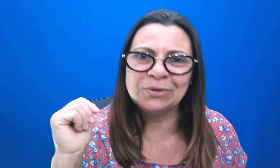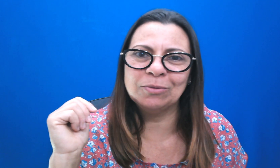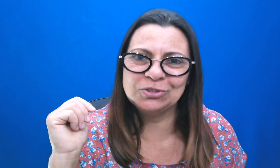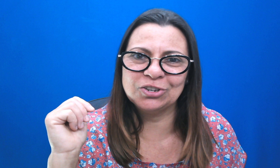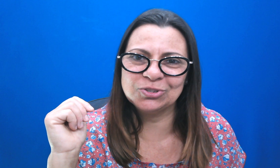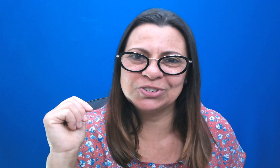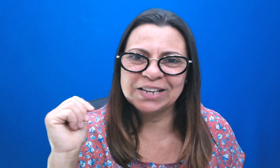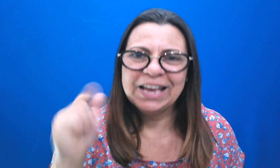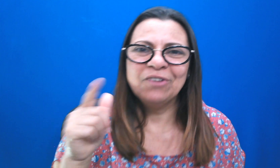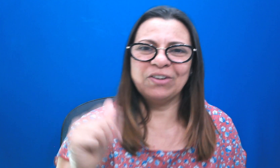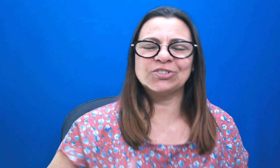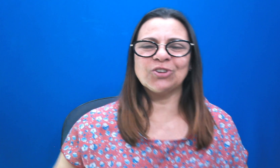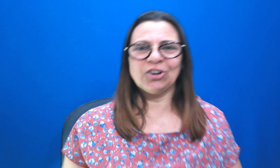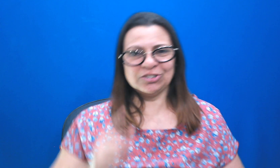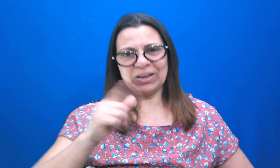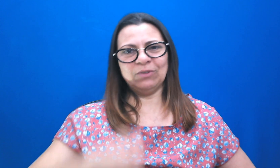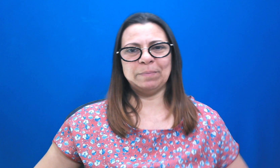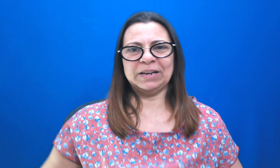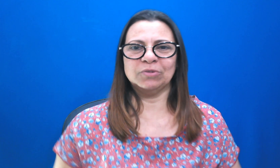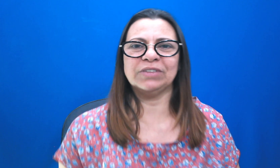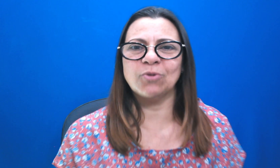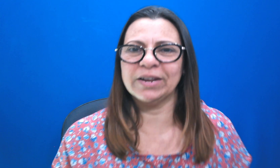em nome de Jesus. Feche os teus olhos. Eu quero orar pela tua vida agora.